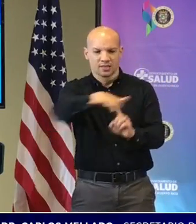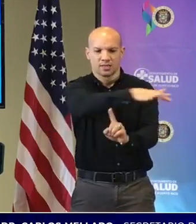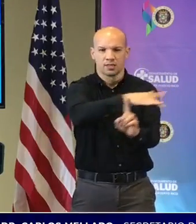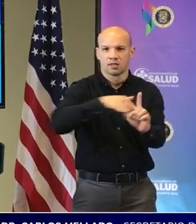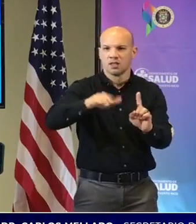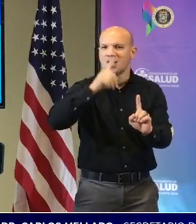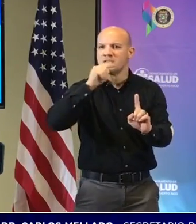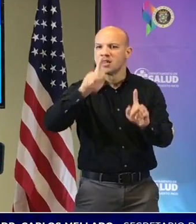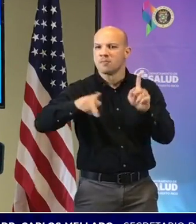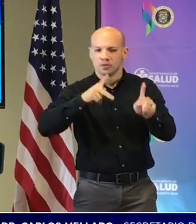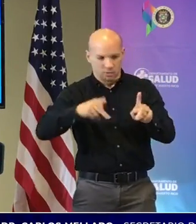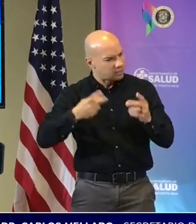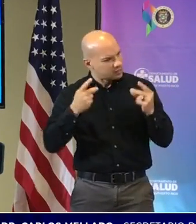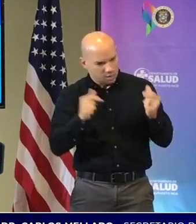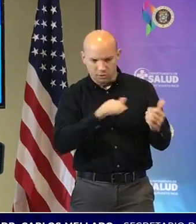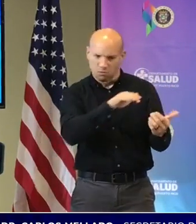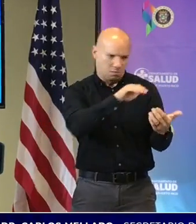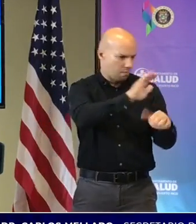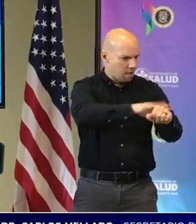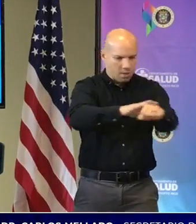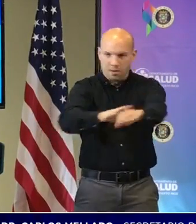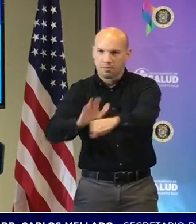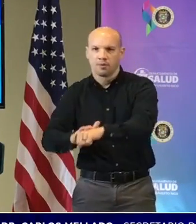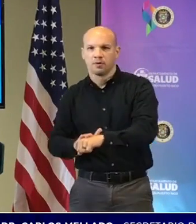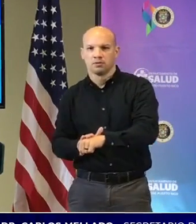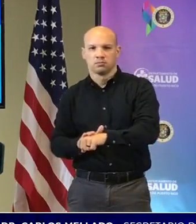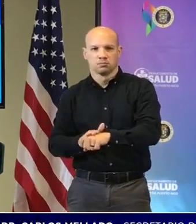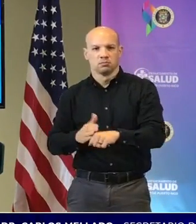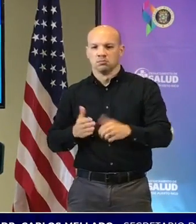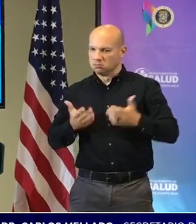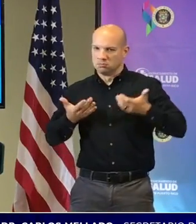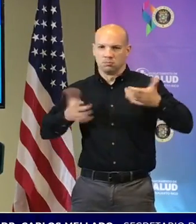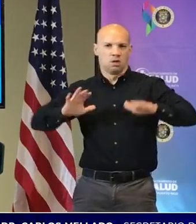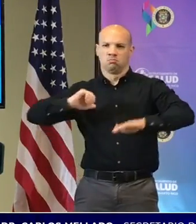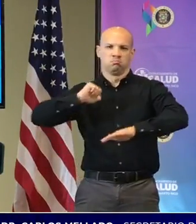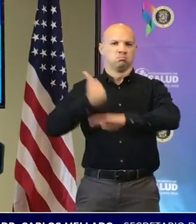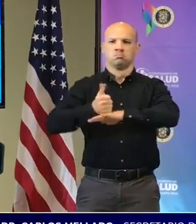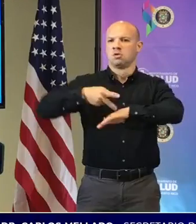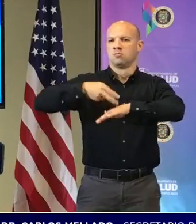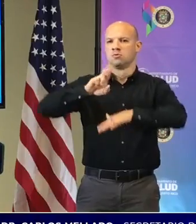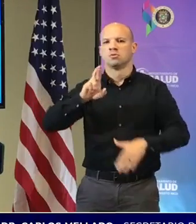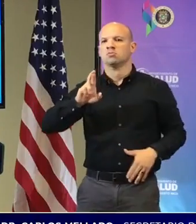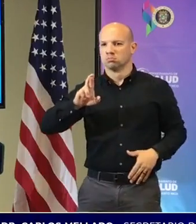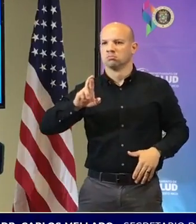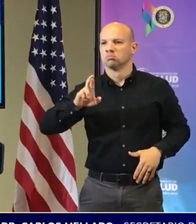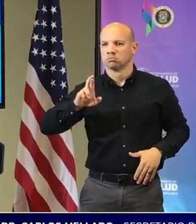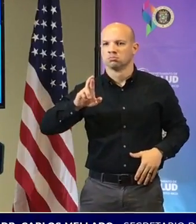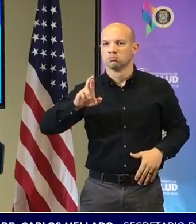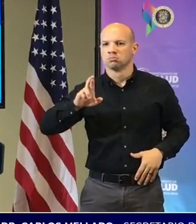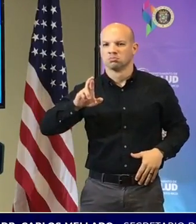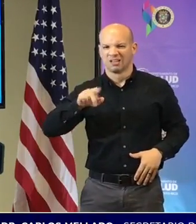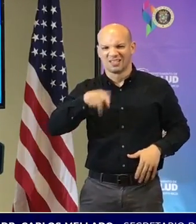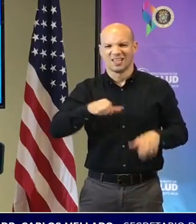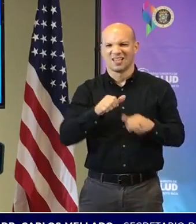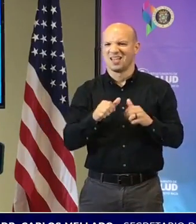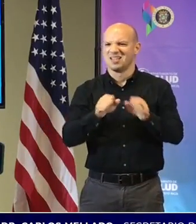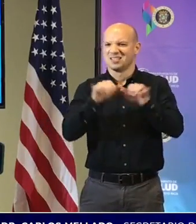el primer paso que se ha desarrollado en Puerto Rico y eso a nivel del sistema de rastreo municipal.